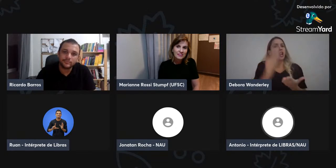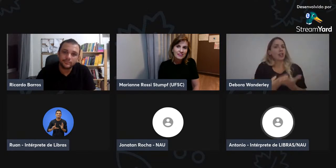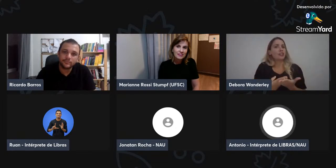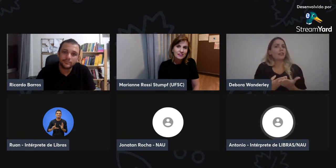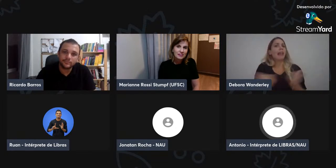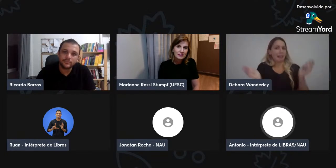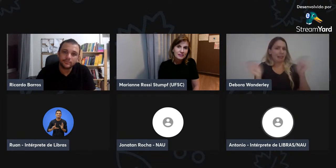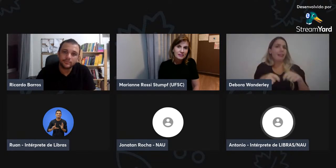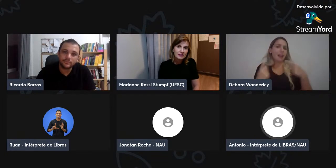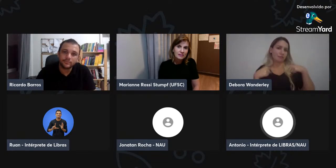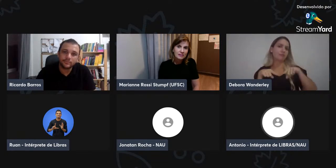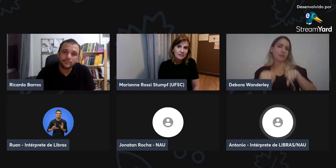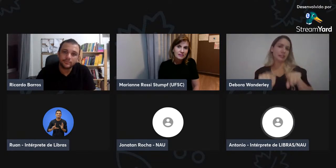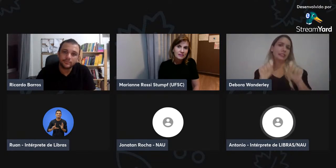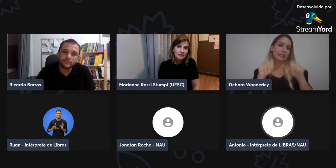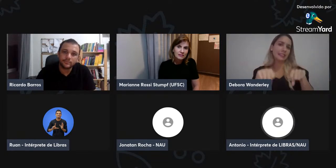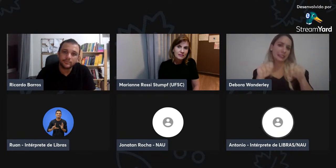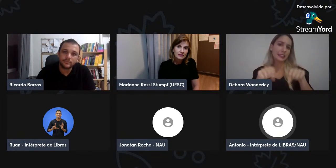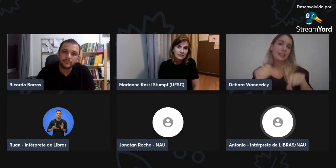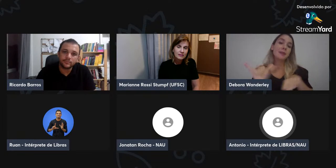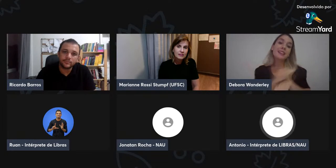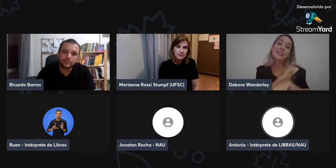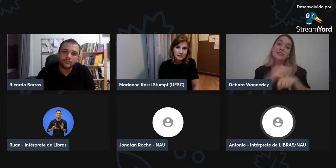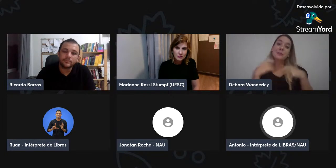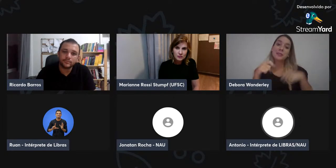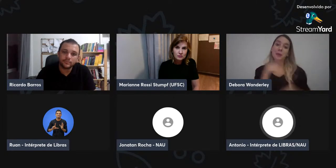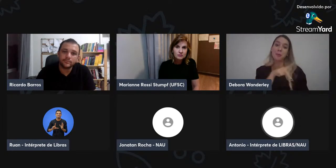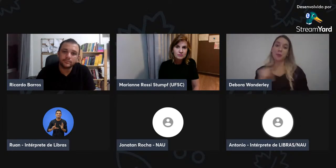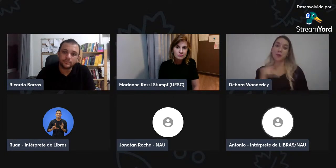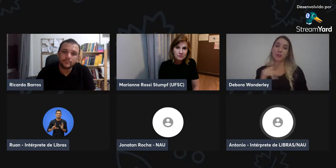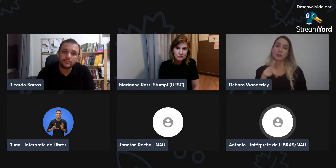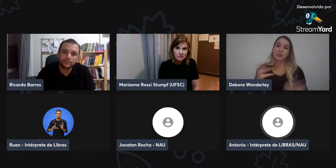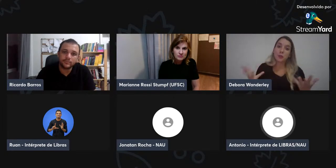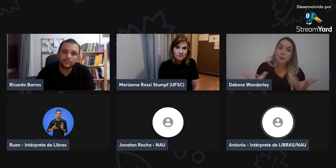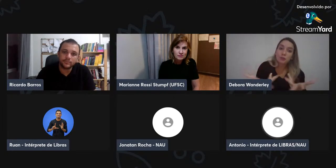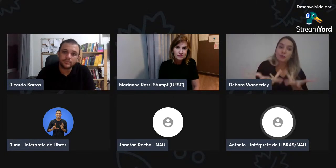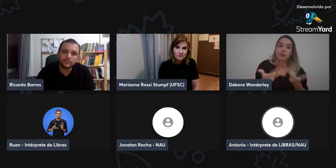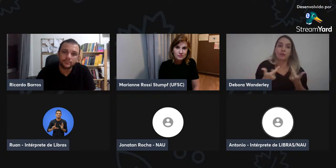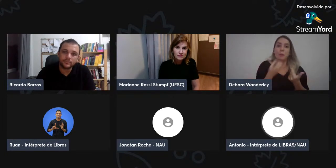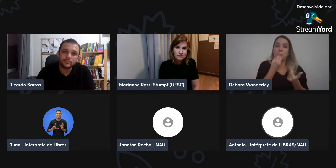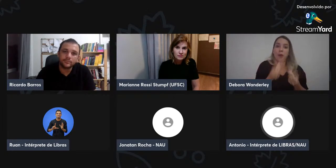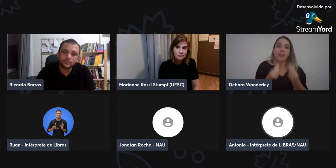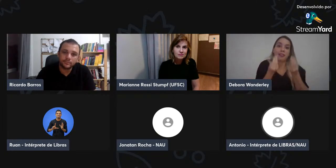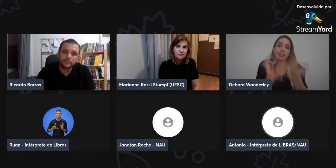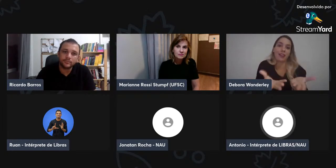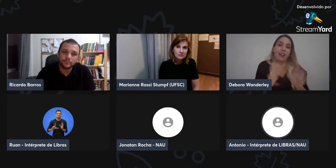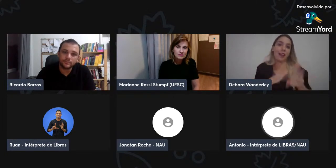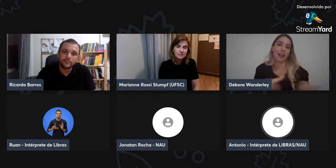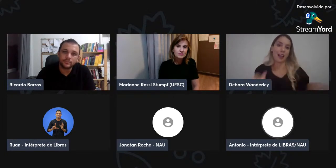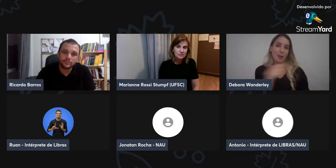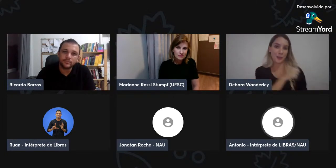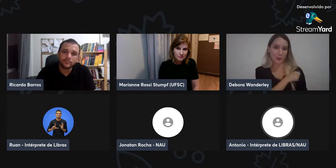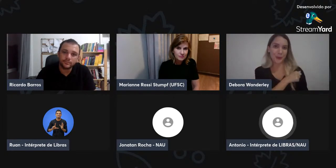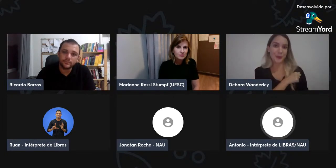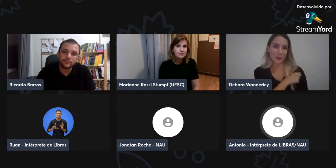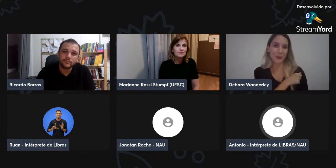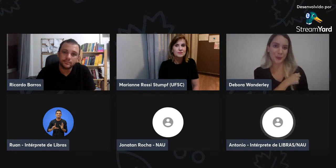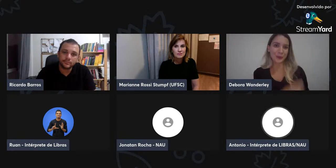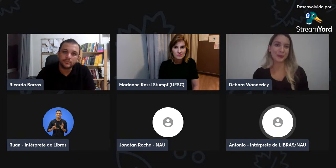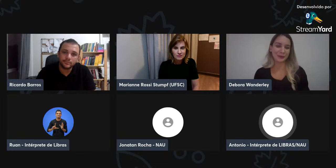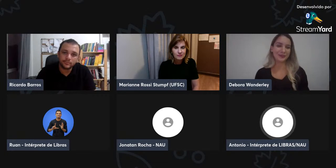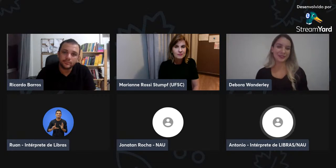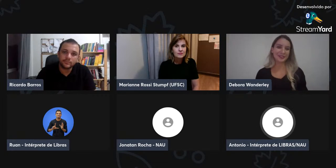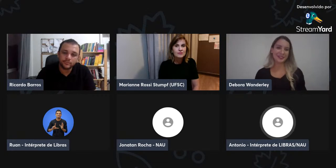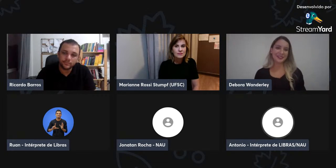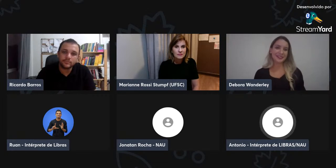espero que seja algo concreto, eu acredito que é possível fazer o uso dessas estratégias também através do professor para ficar um ensino de